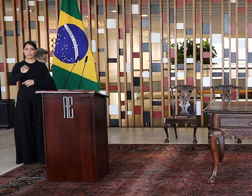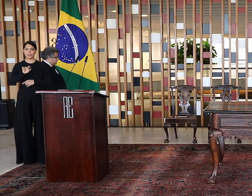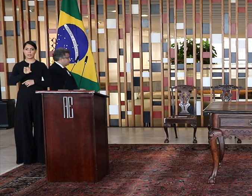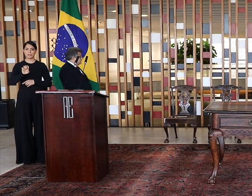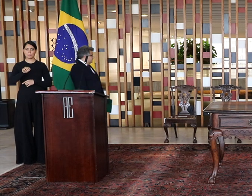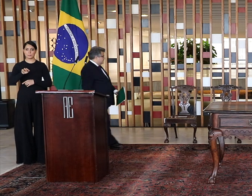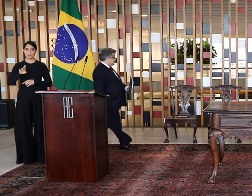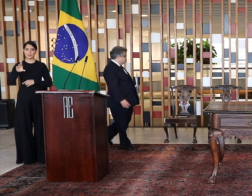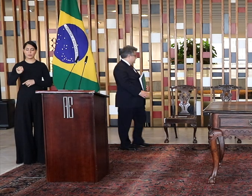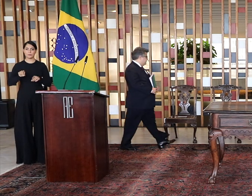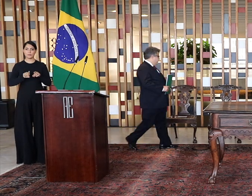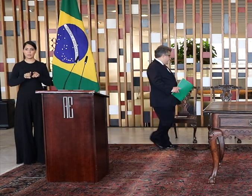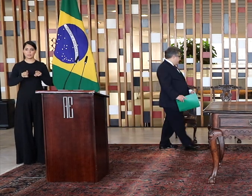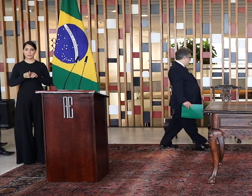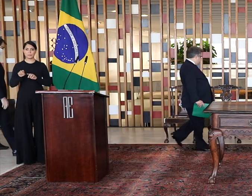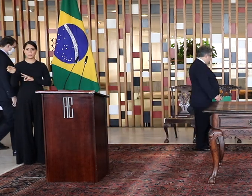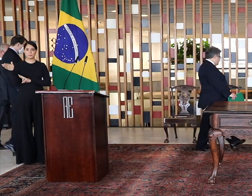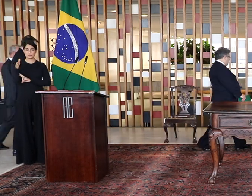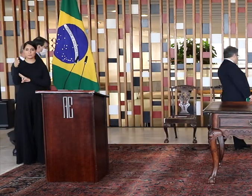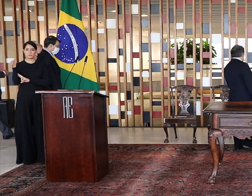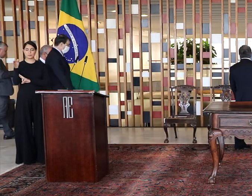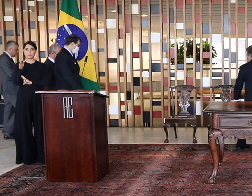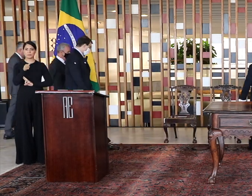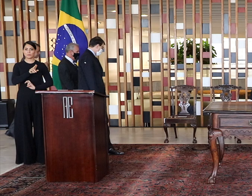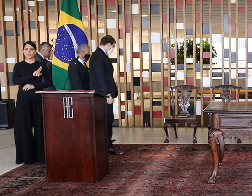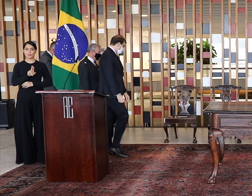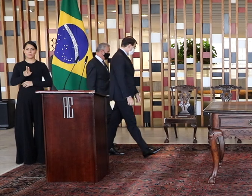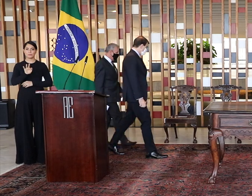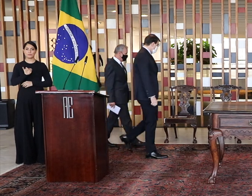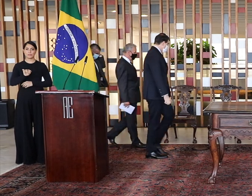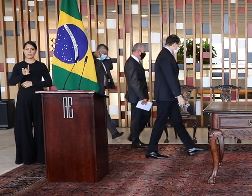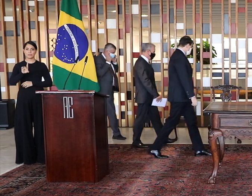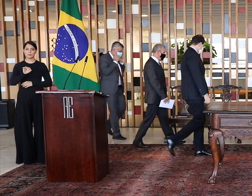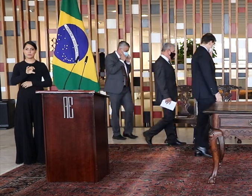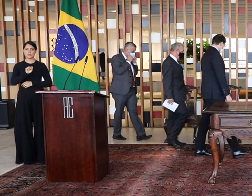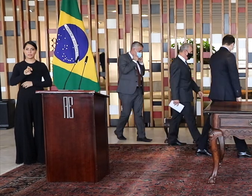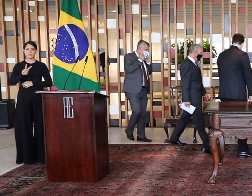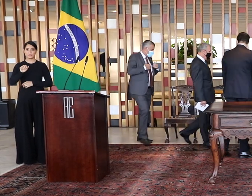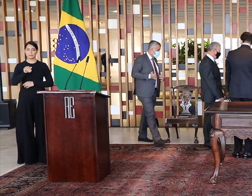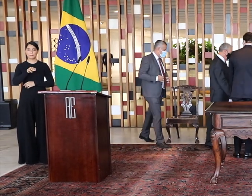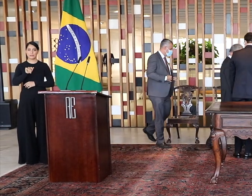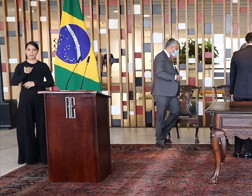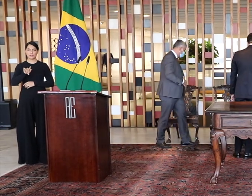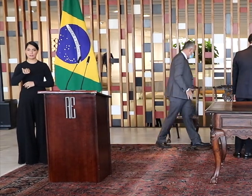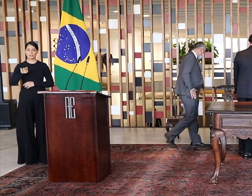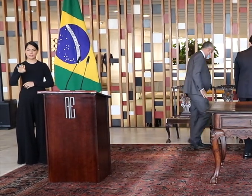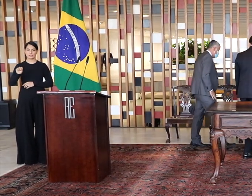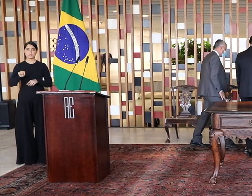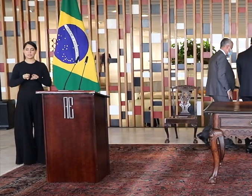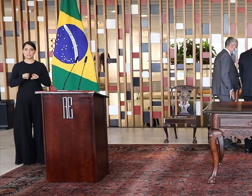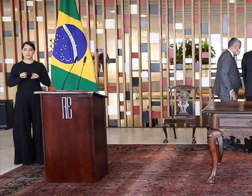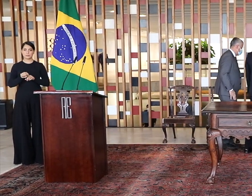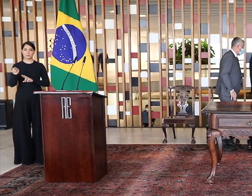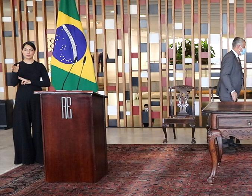Embaixador Fernando Simas Magalhães, do Embaixador José Carlos da Fonseca Jr., do Presidente